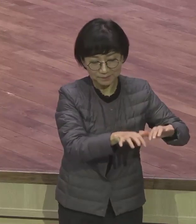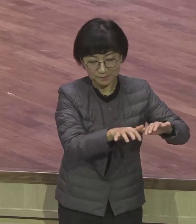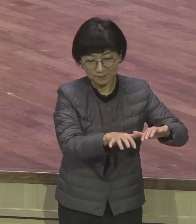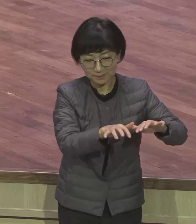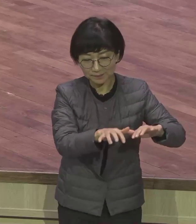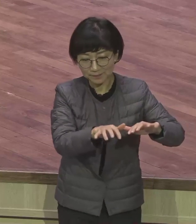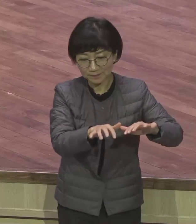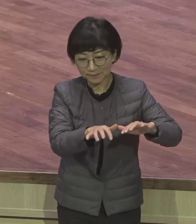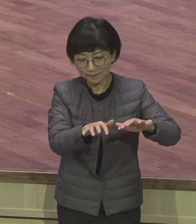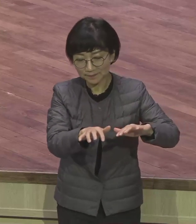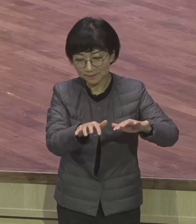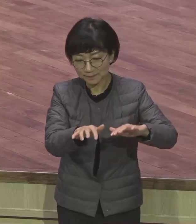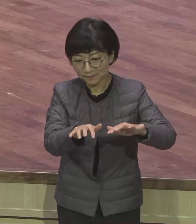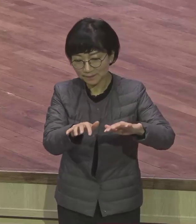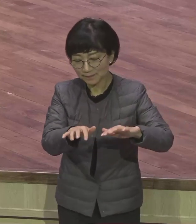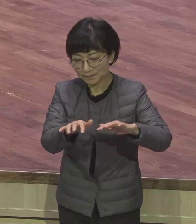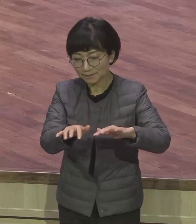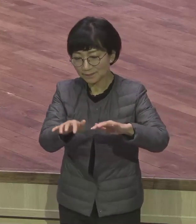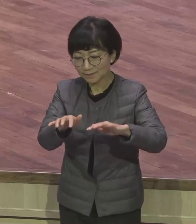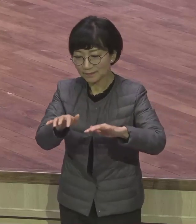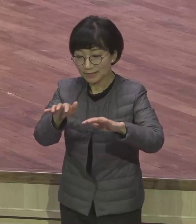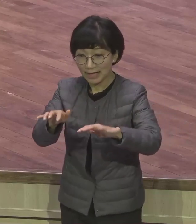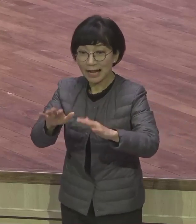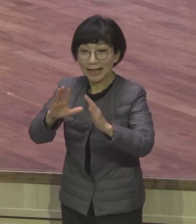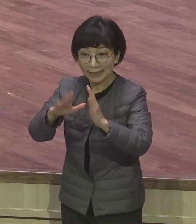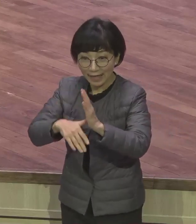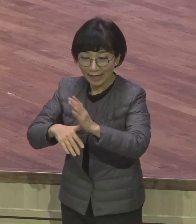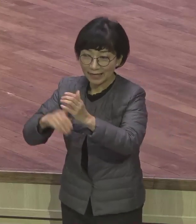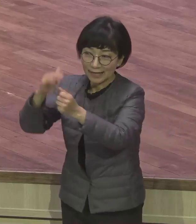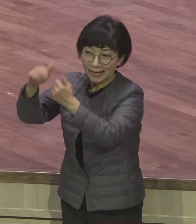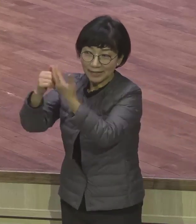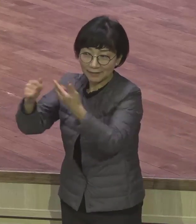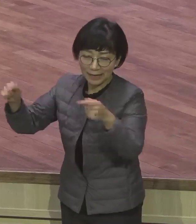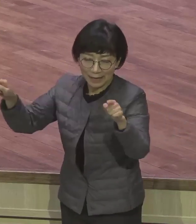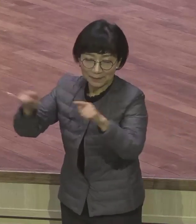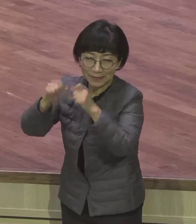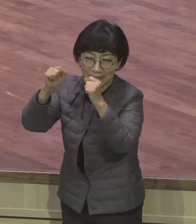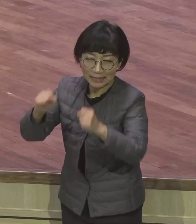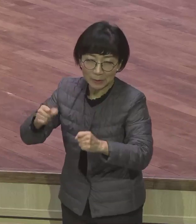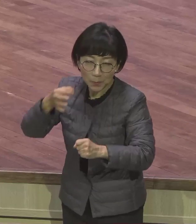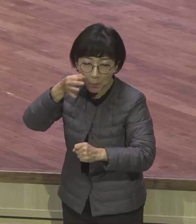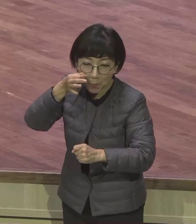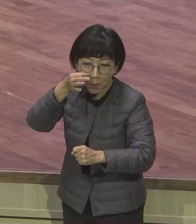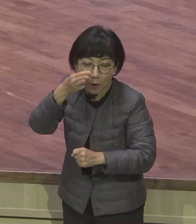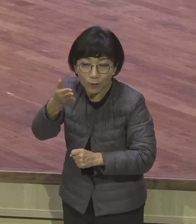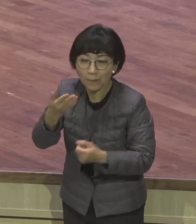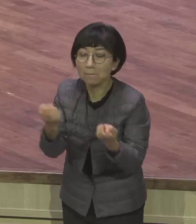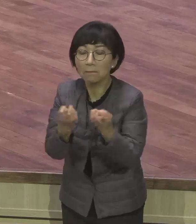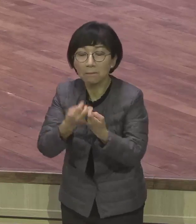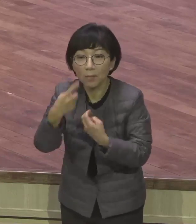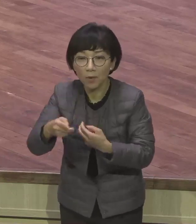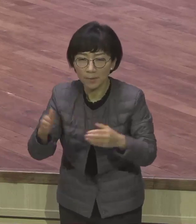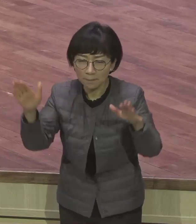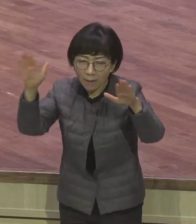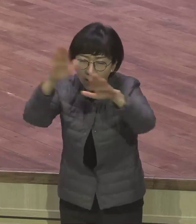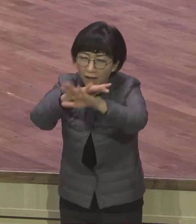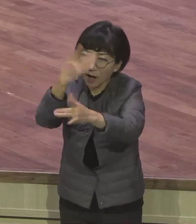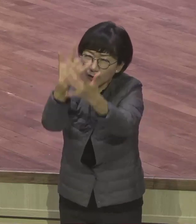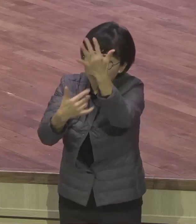사실적으로 느끼고 처음하고 보도록 밤에는 불기동으로 광야의 밤은